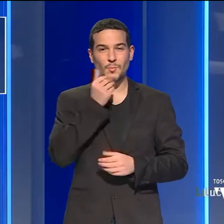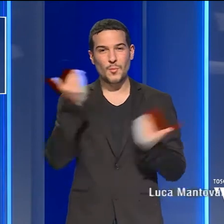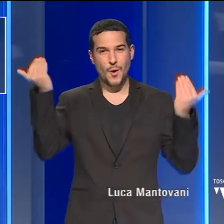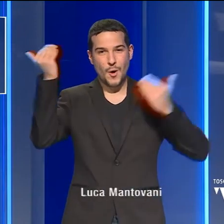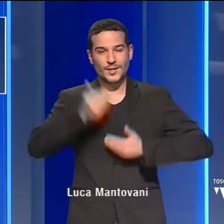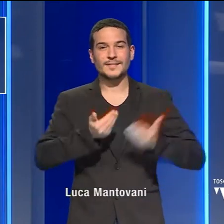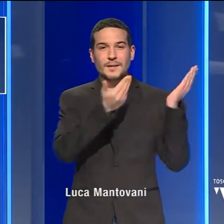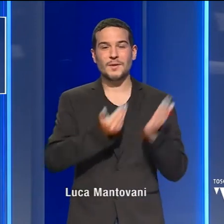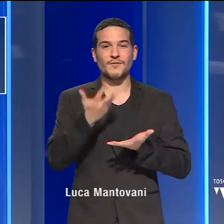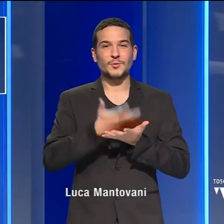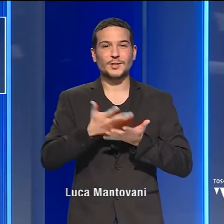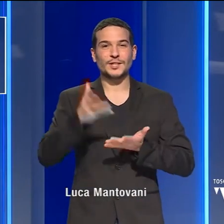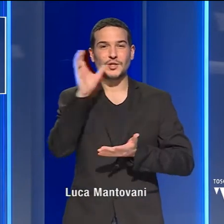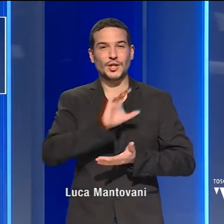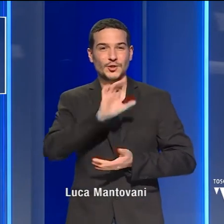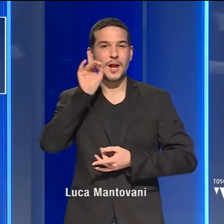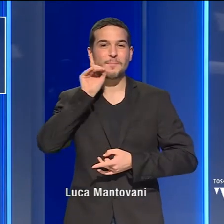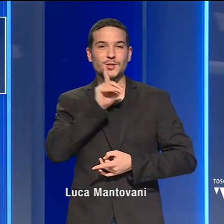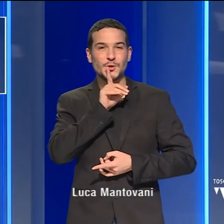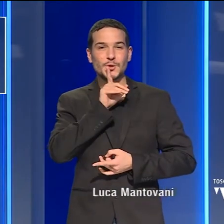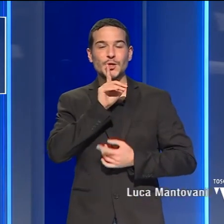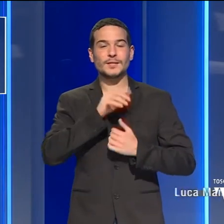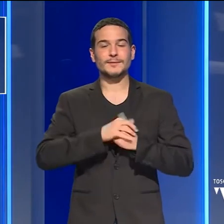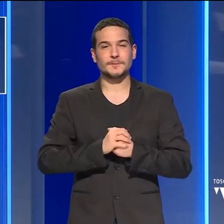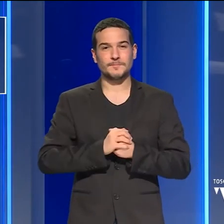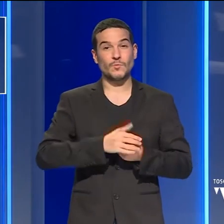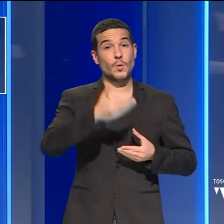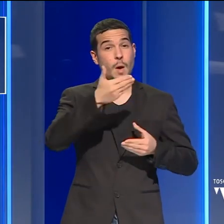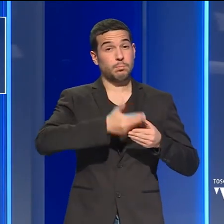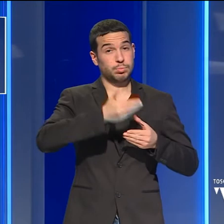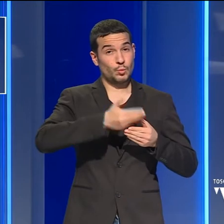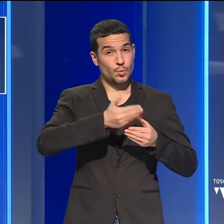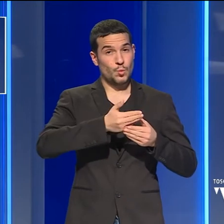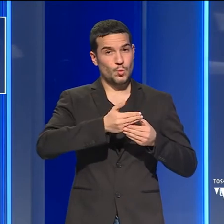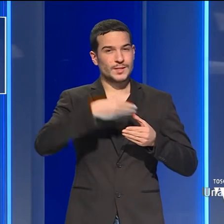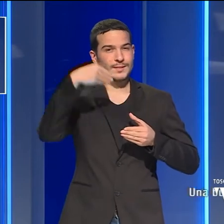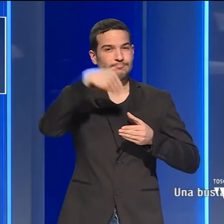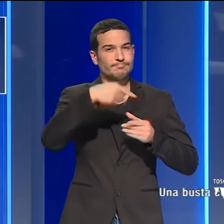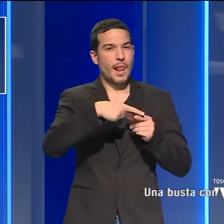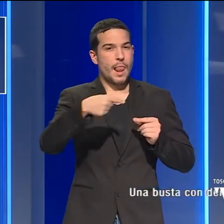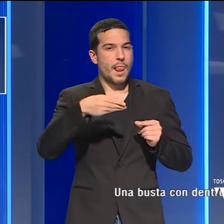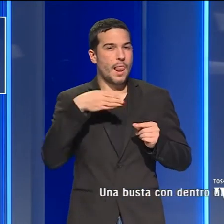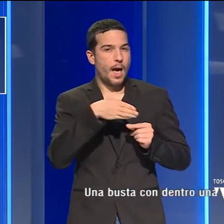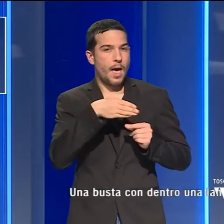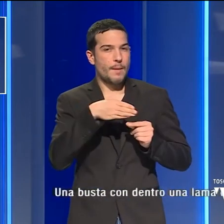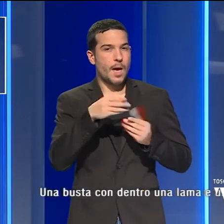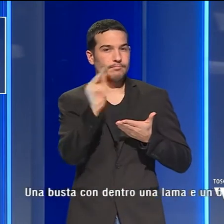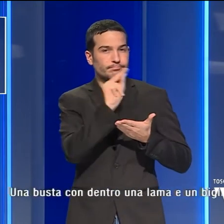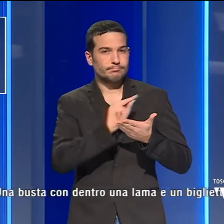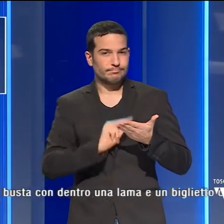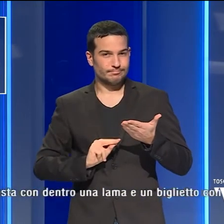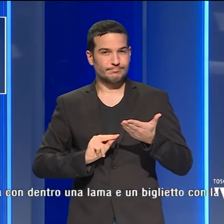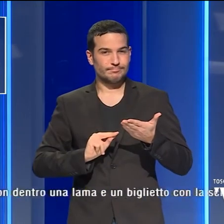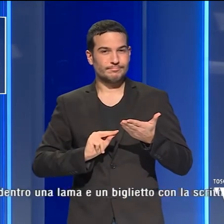Buonasera, ben trovati al TG Persordi. Una busta con dentro una lama e un biglietto con la scritta in